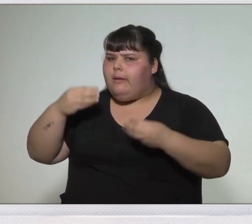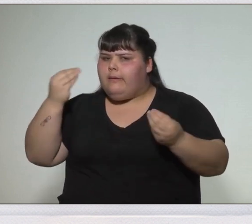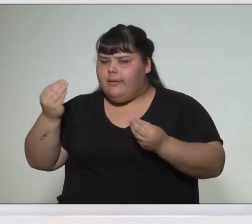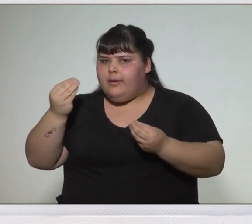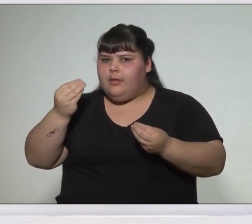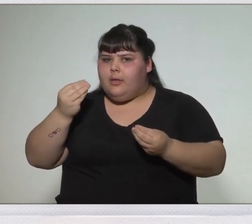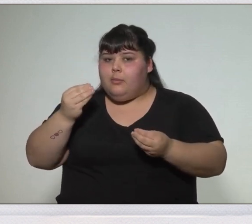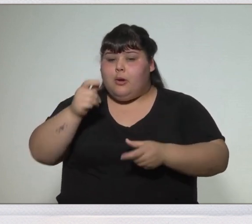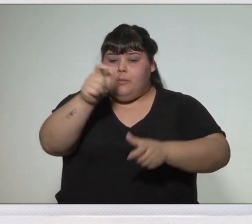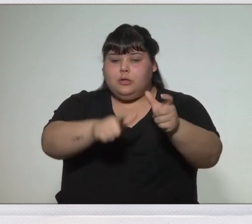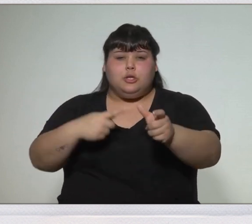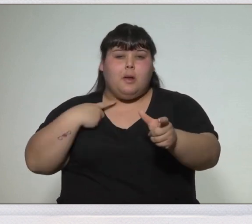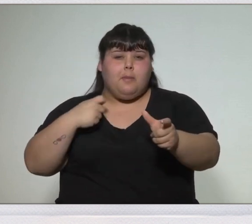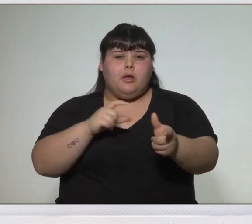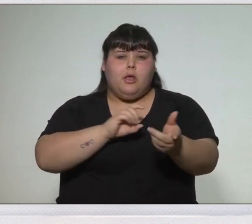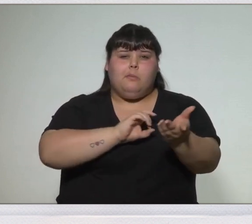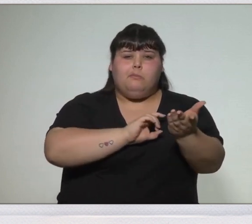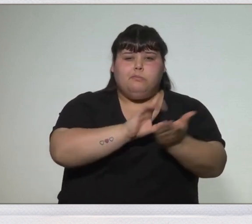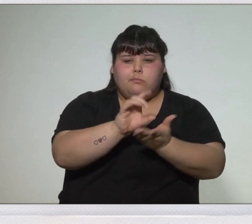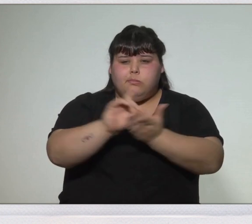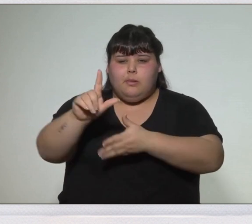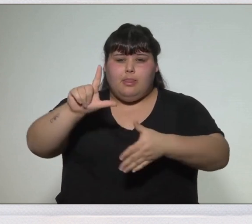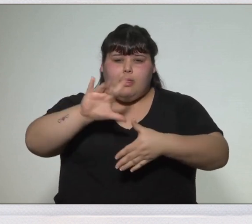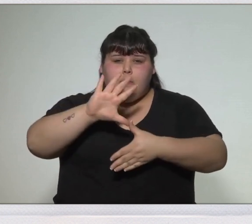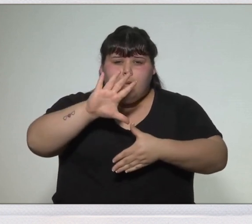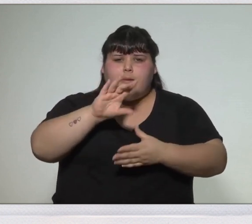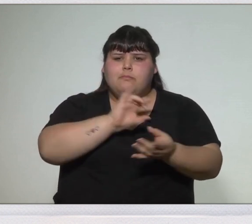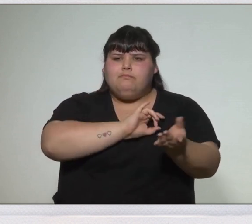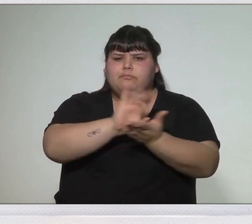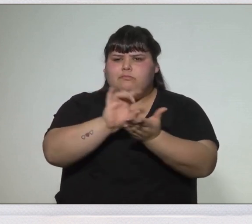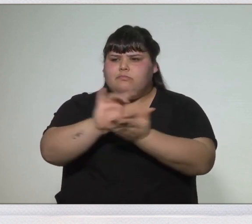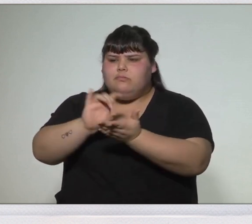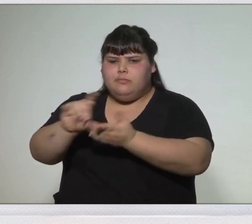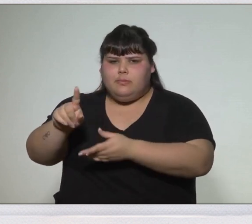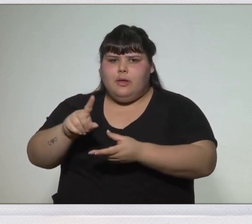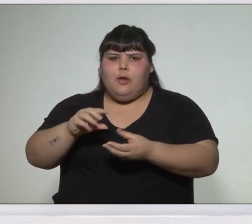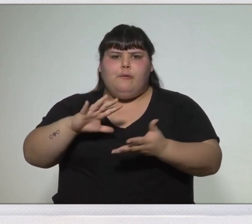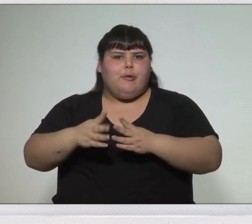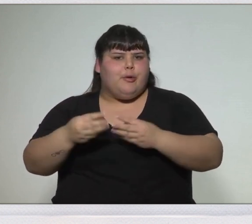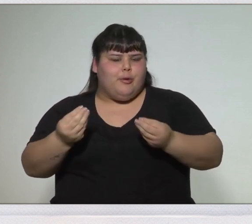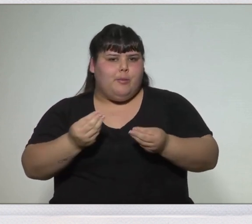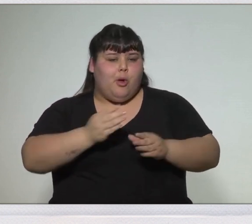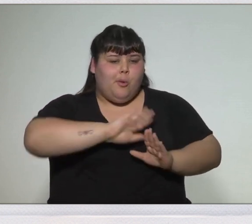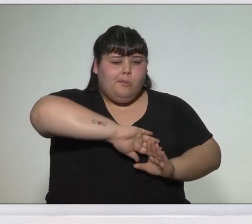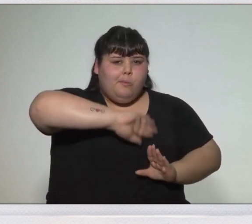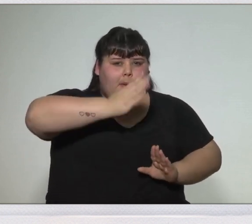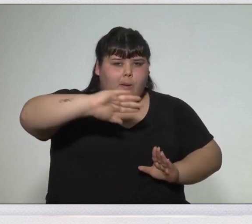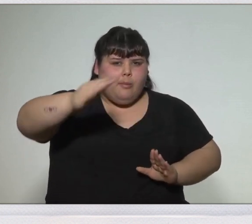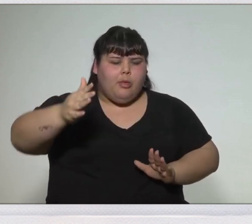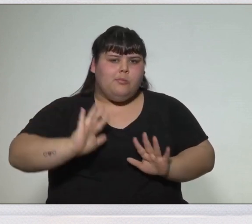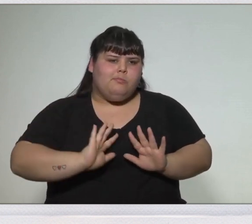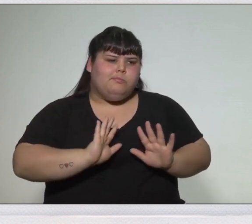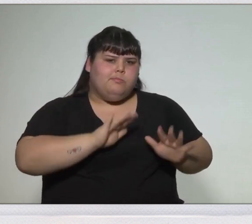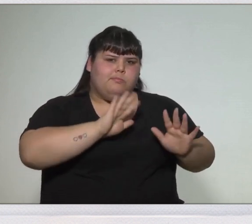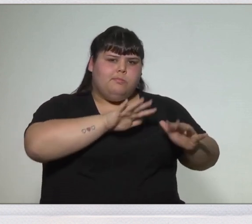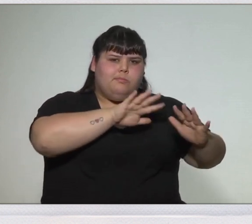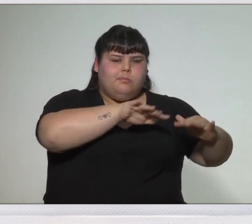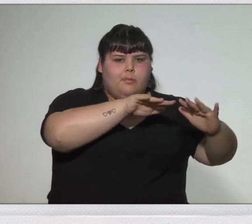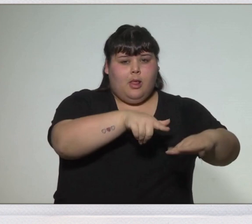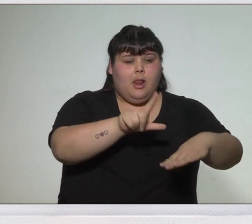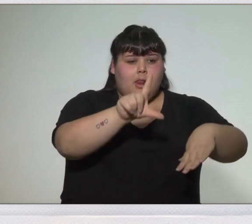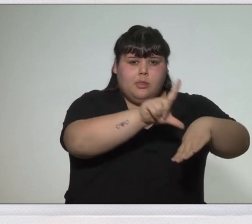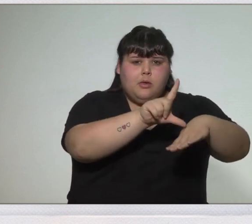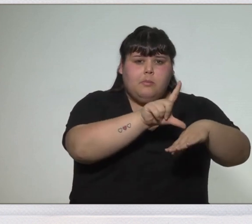a los realistas de América. Cruzar la cordillera de los Andes y sitiar